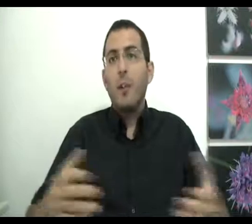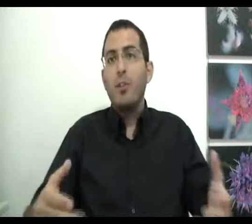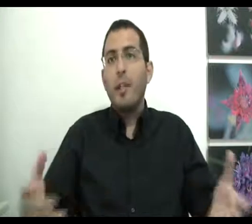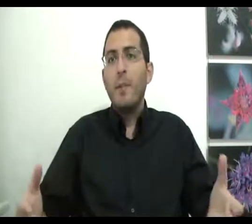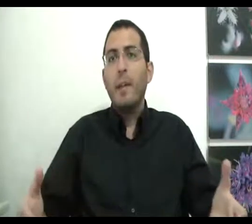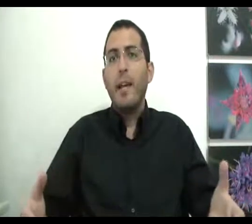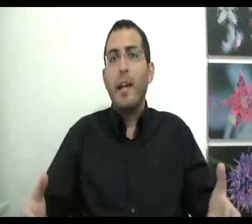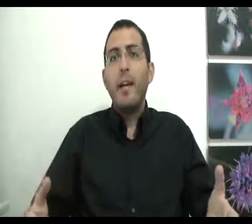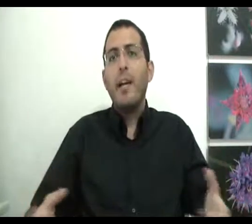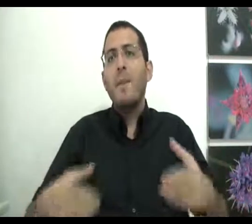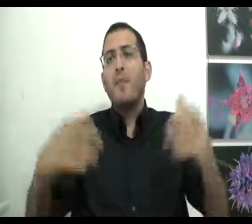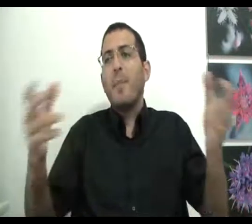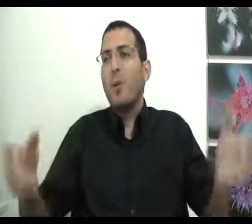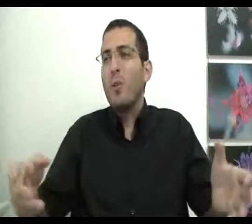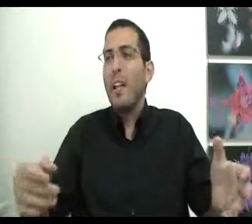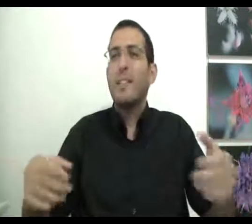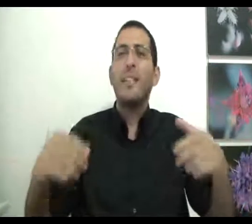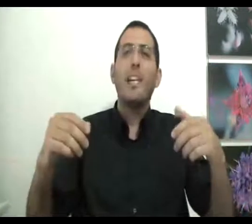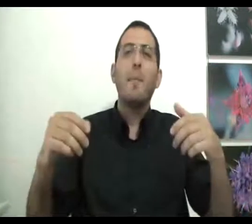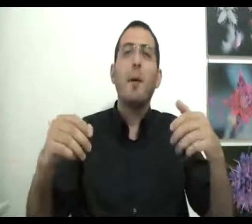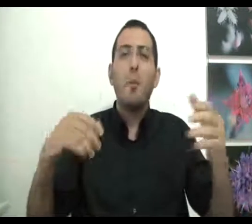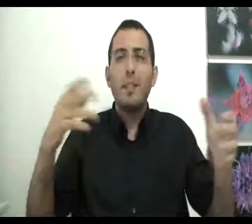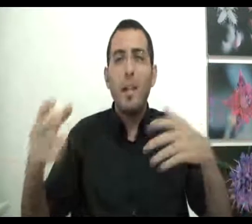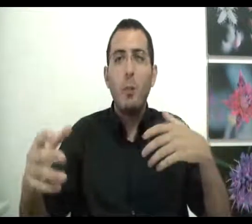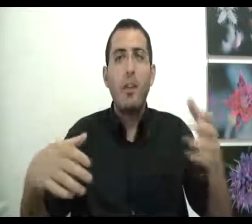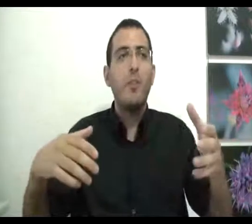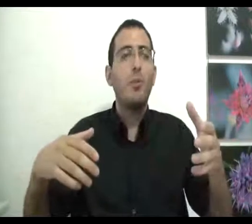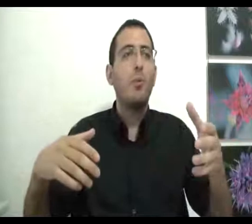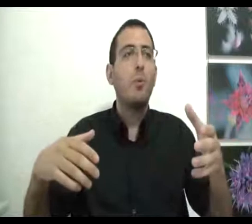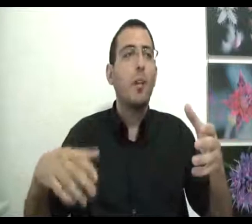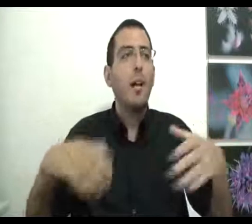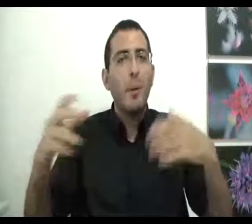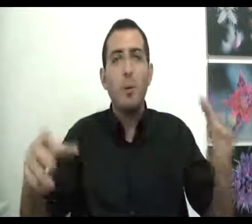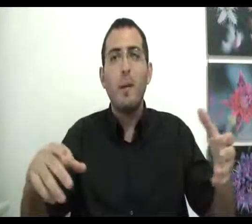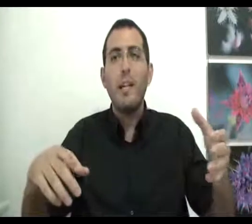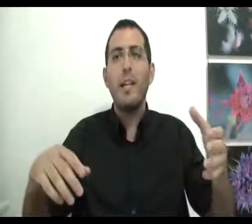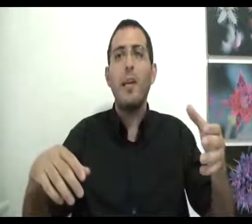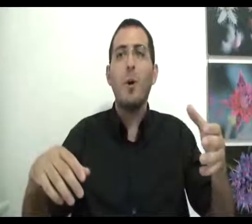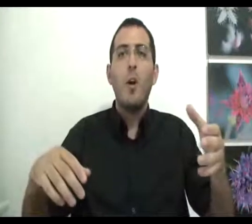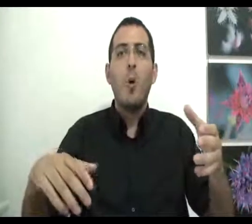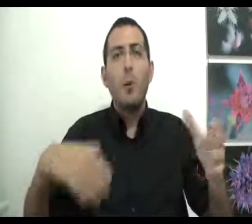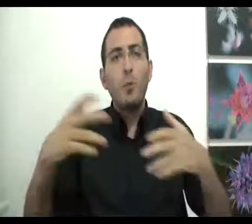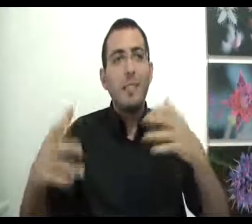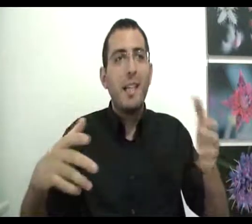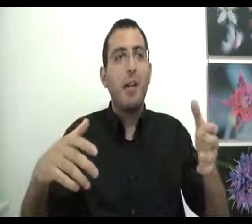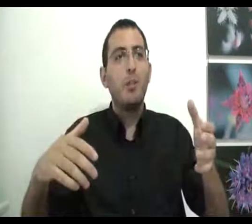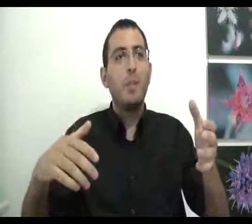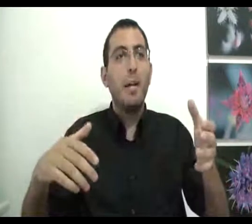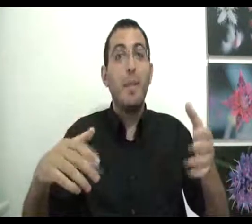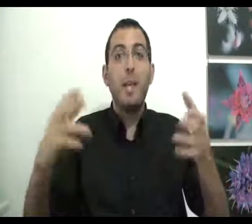ככל שאדם מתבגר ככה חיים הופכים להיות יותר קשים, הכל מתחיל להיות בכבדות החיים פחות מעניינים, הוא פחות משיג ריגושים בחיים כי